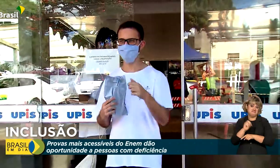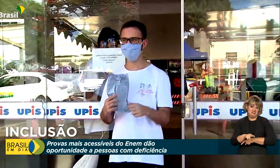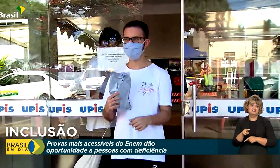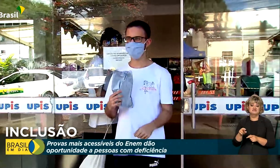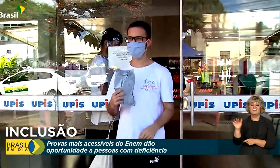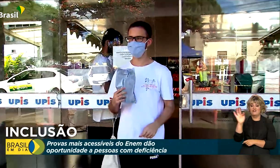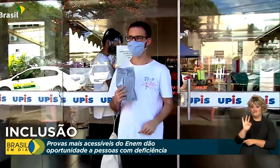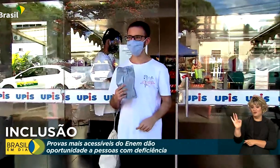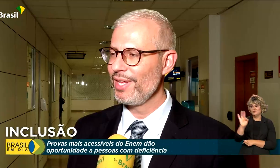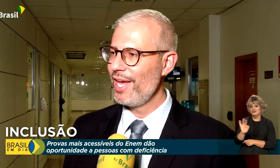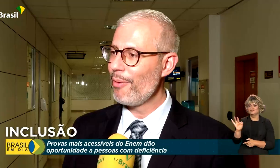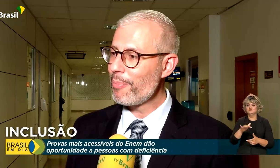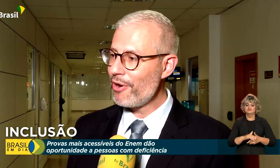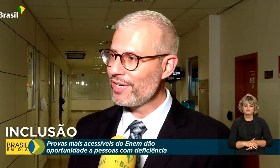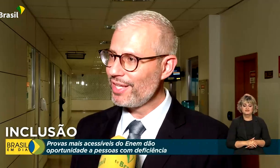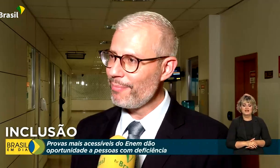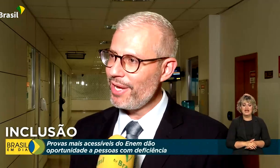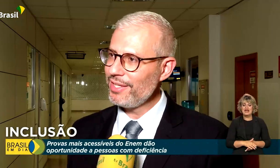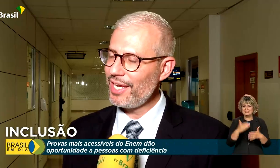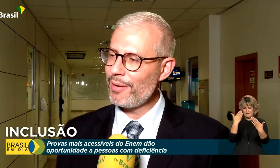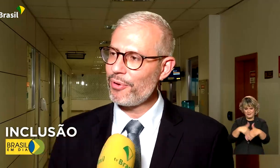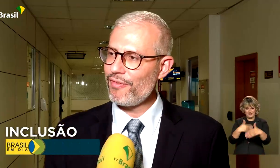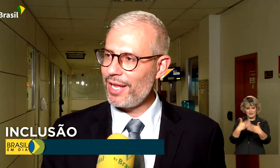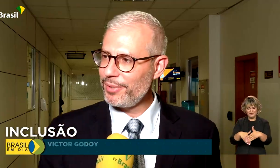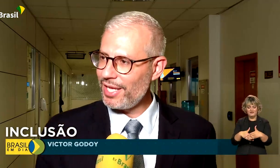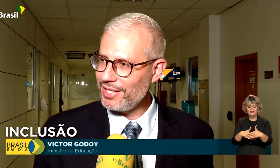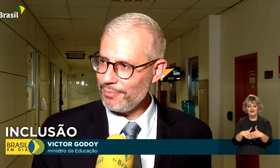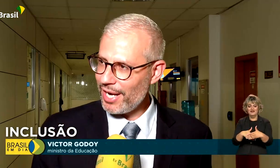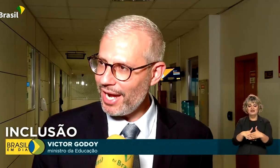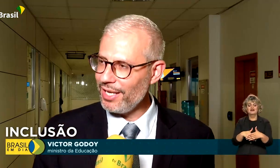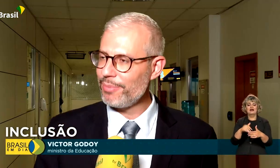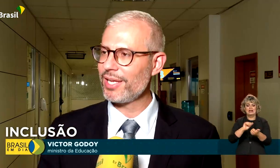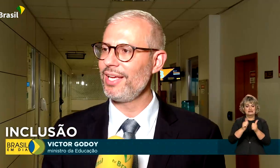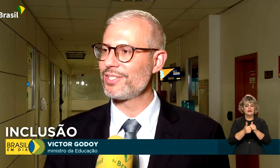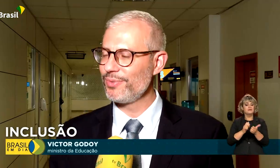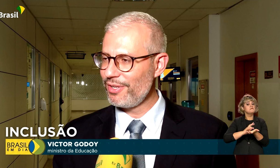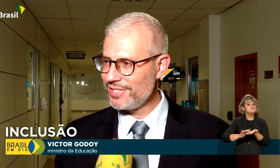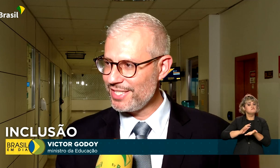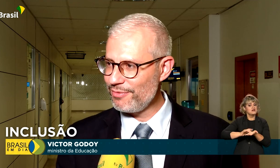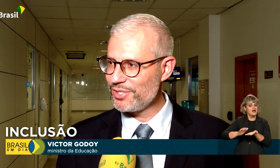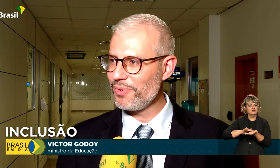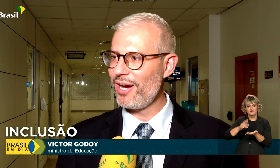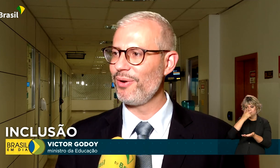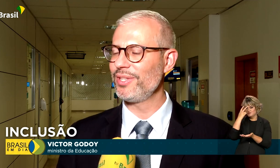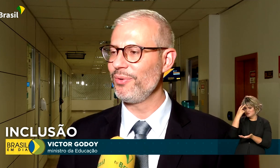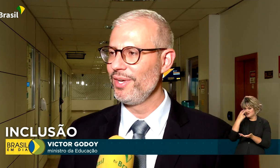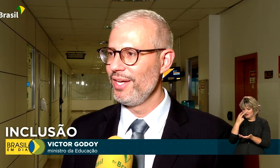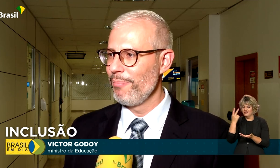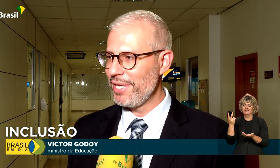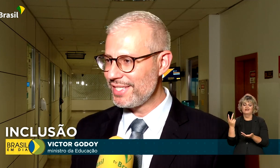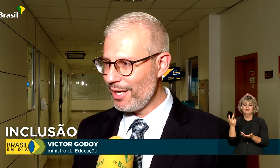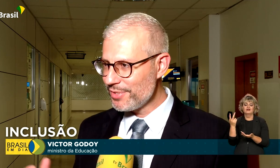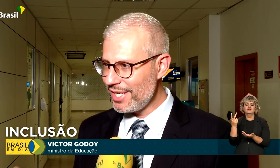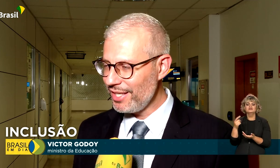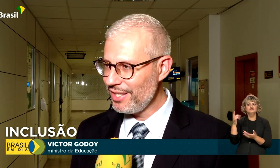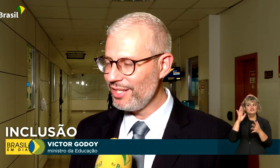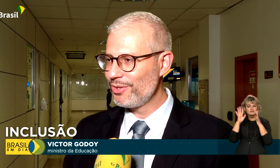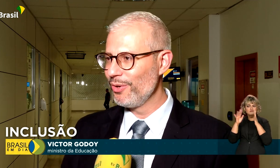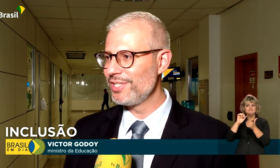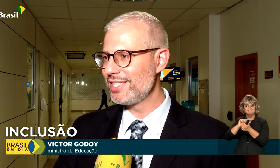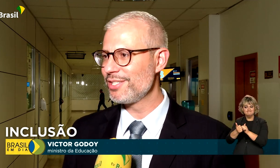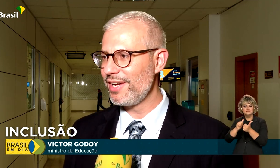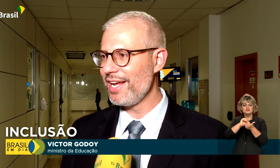superior no país. É uma prova que também tem a prova adaptada em braile para aqueles com deficiência visual. Então, pensamos